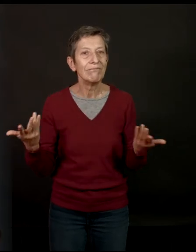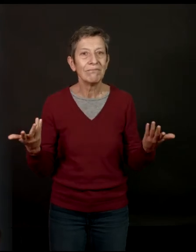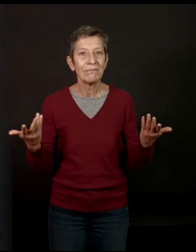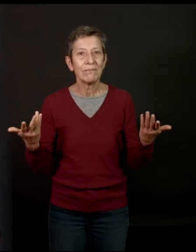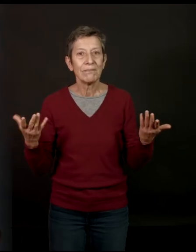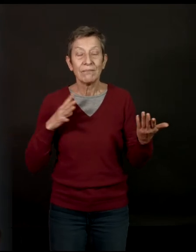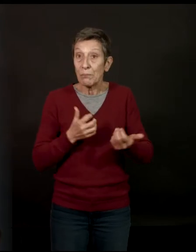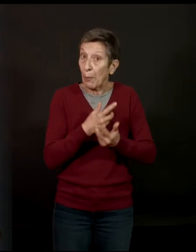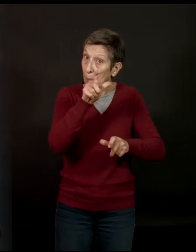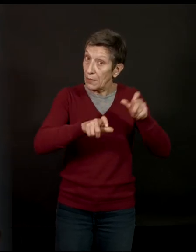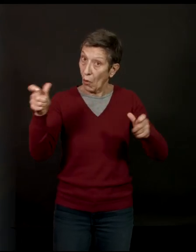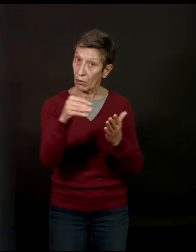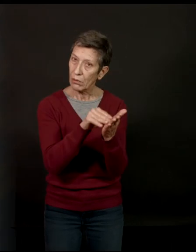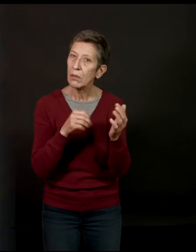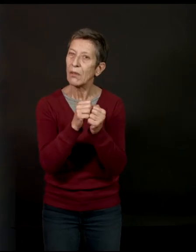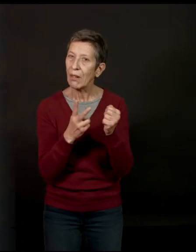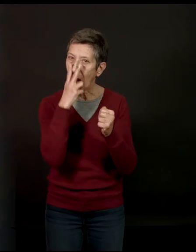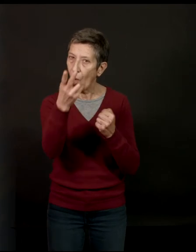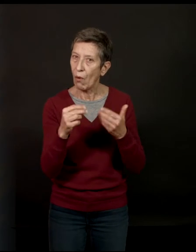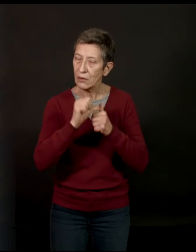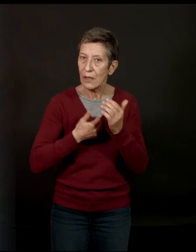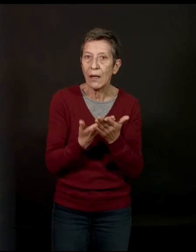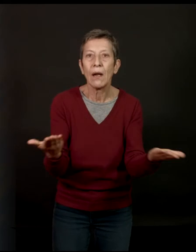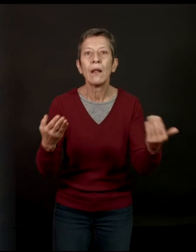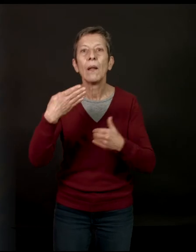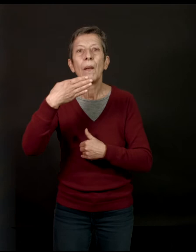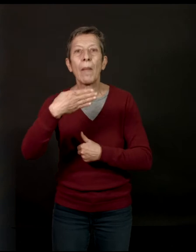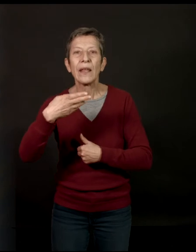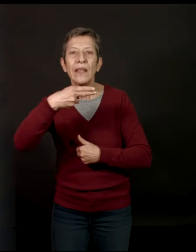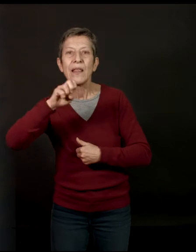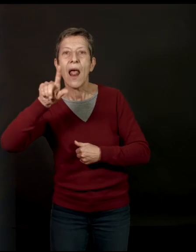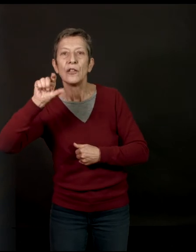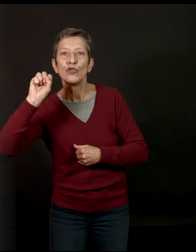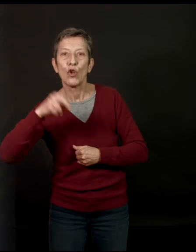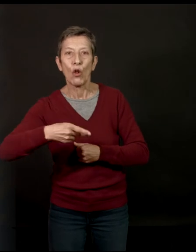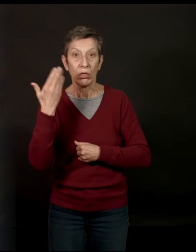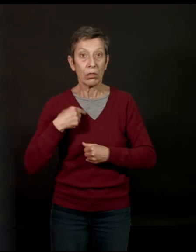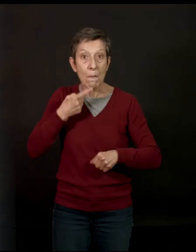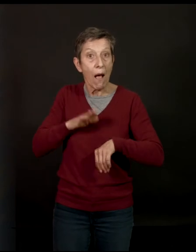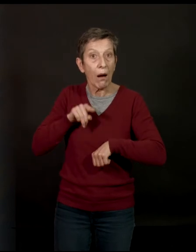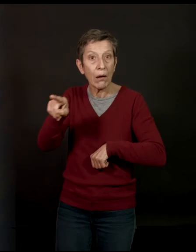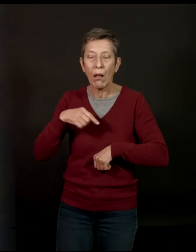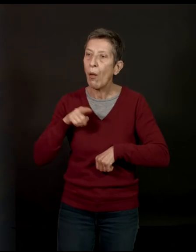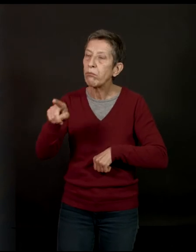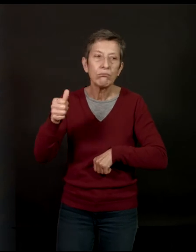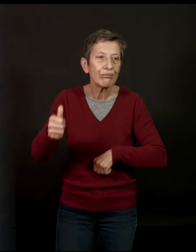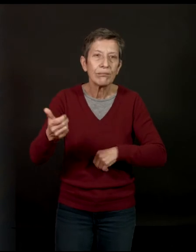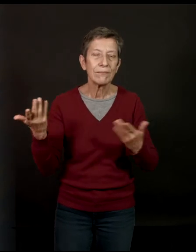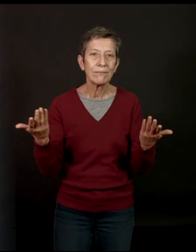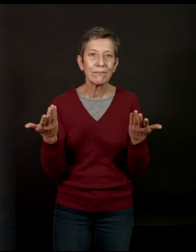chez beaucoup de gens avec beaucoup de talent. On parlait de Maggie Nelson, elle, c'est incroyablement bien fait. C'est des